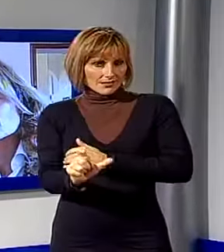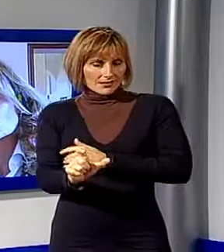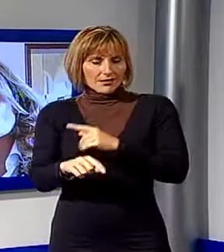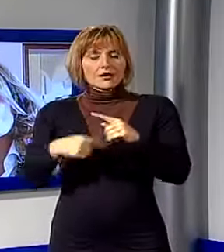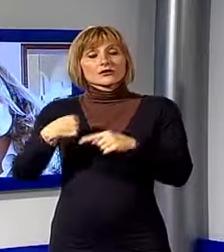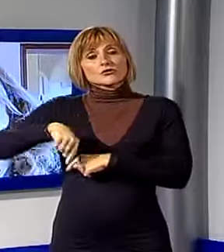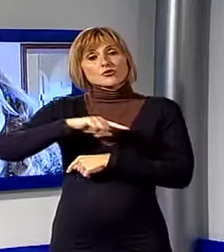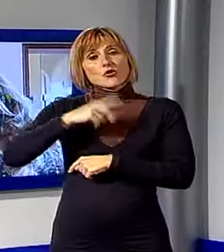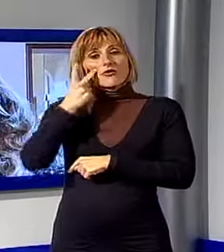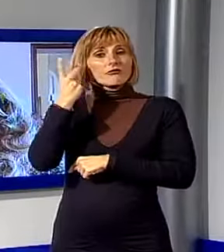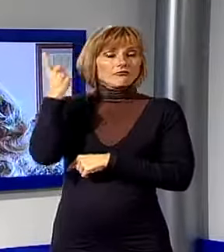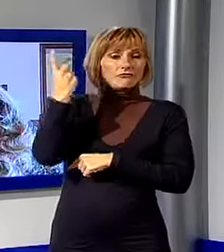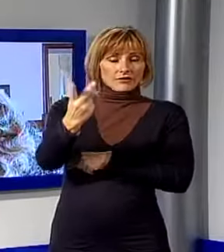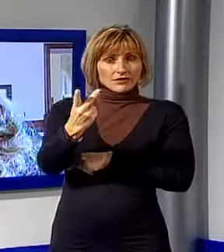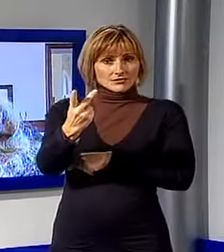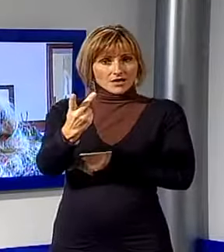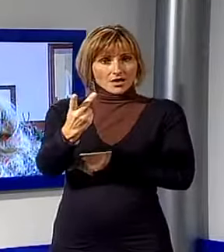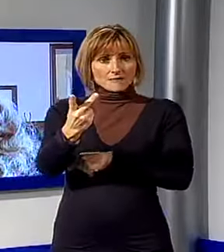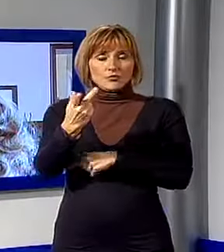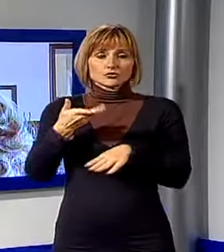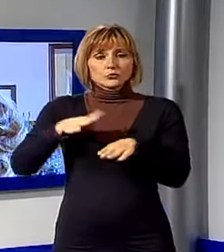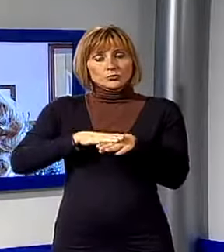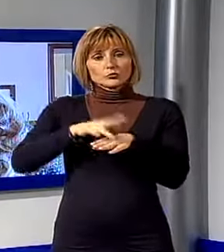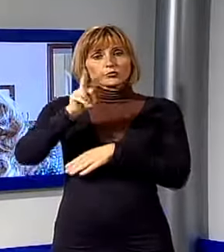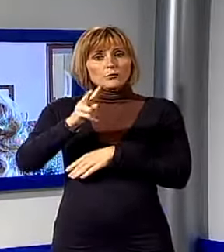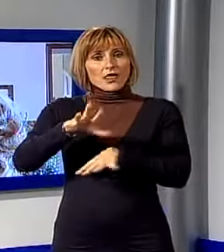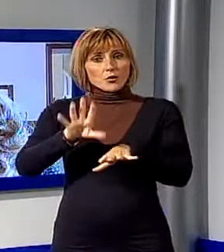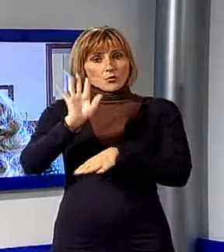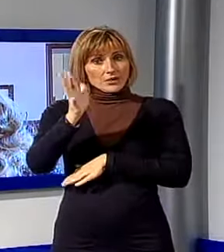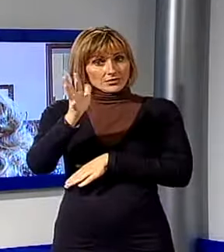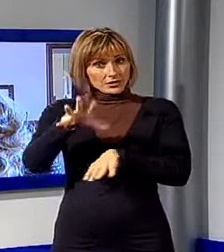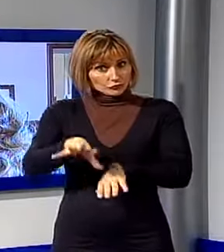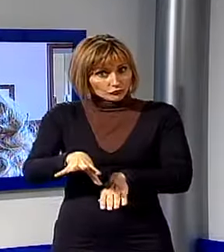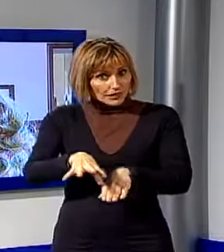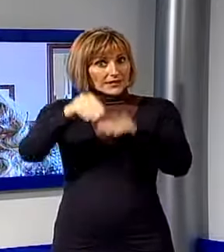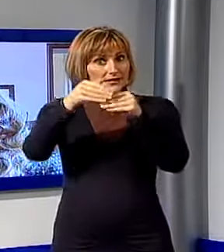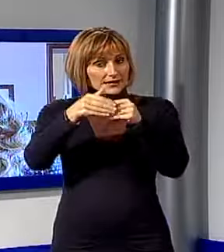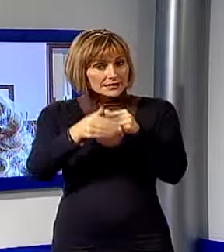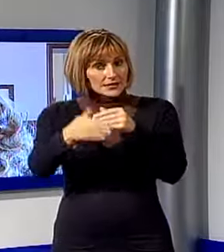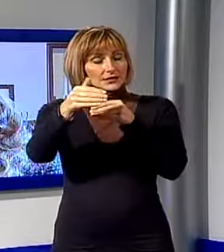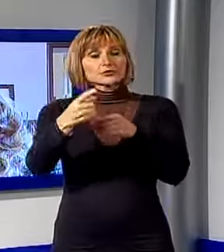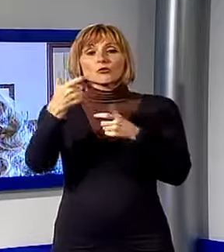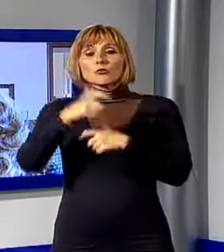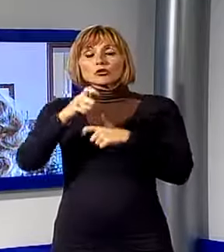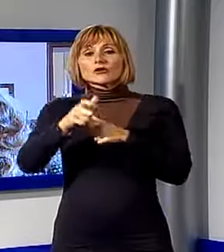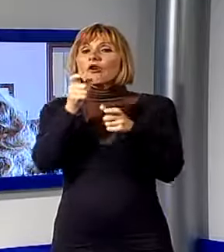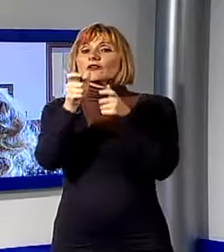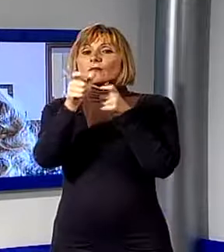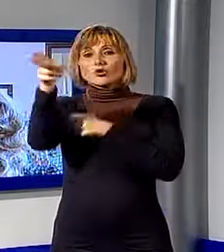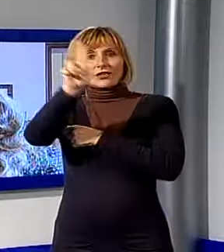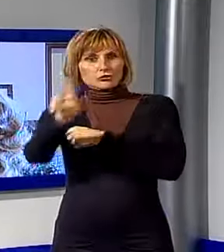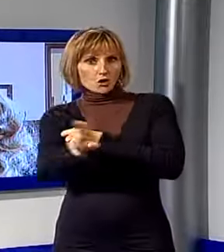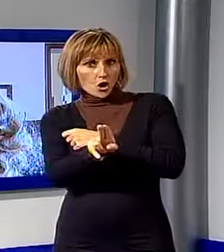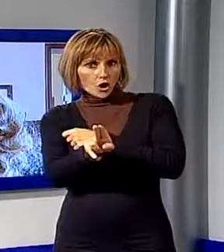soprattutto all'inizio del 2015, dove il rapporto col dollaro che